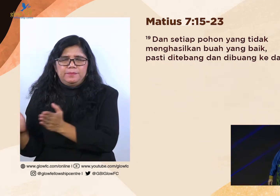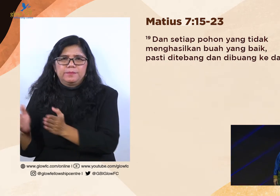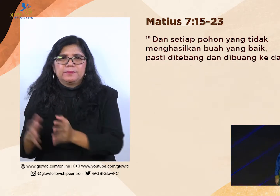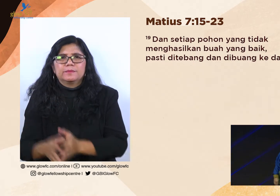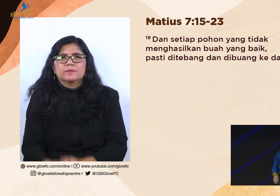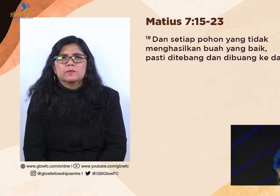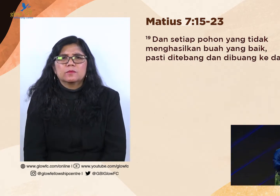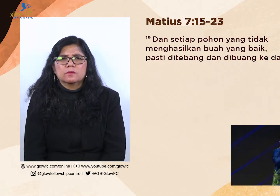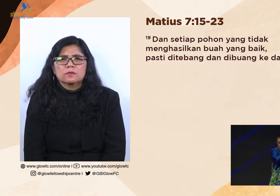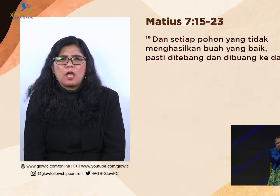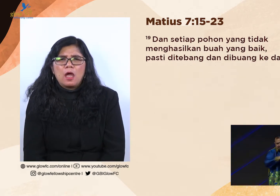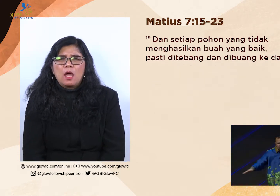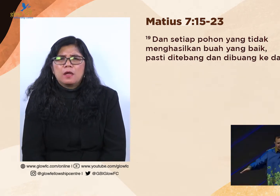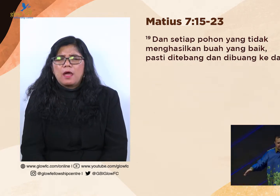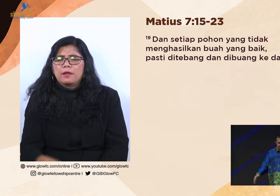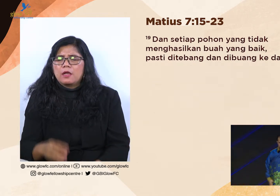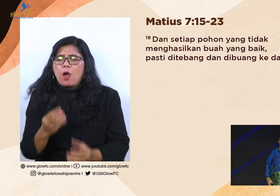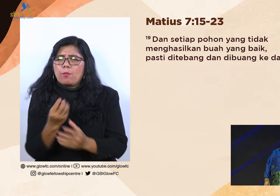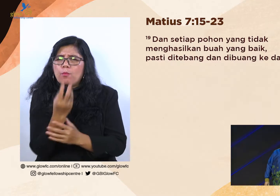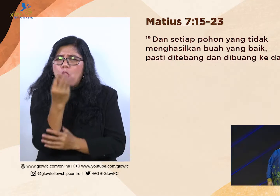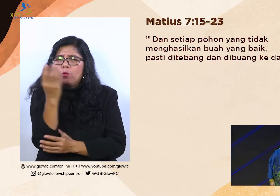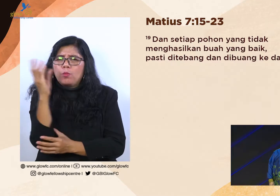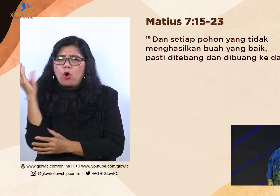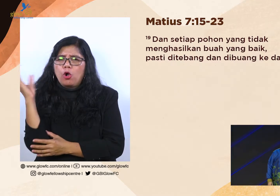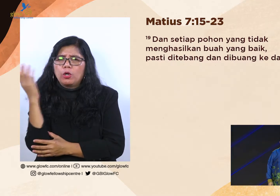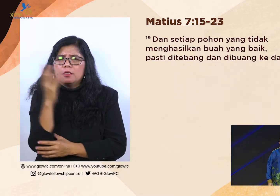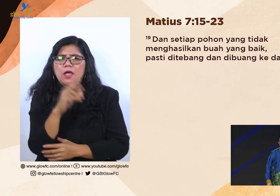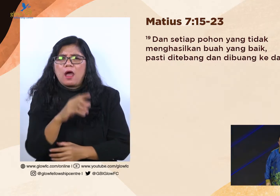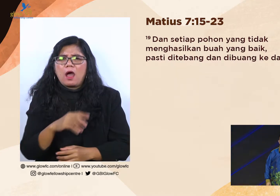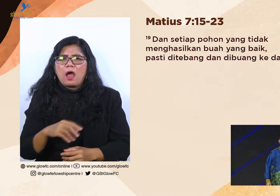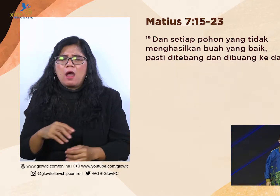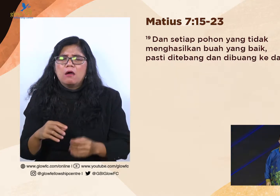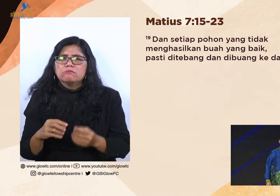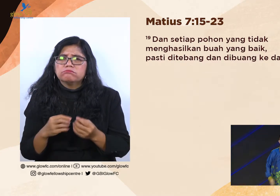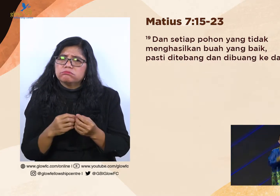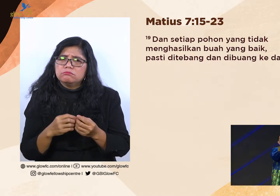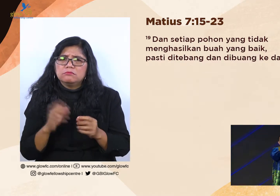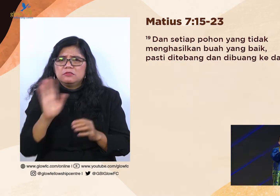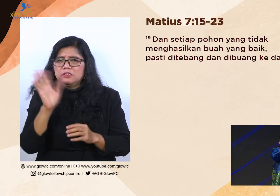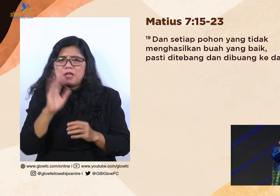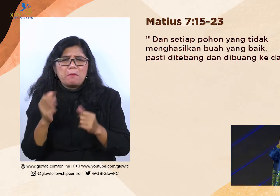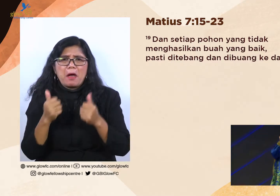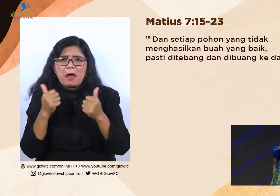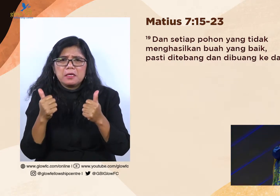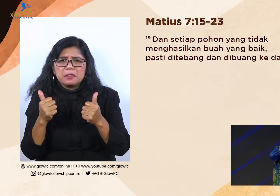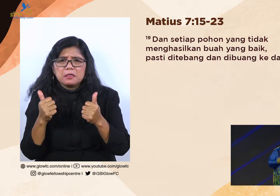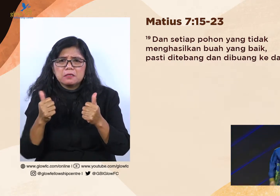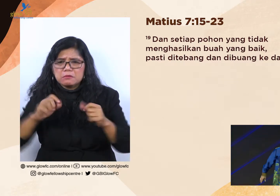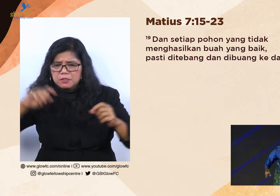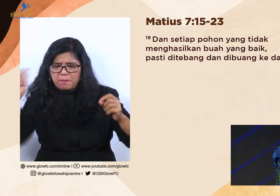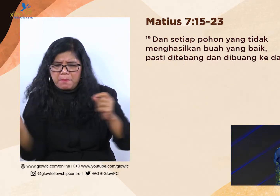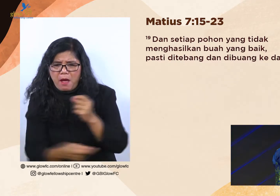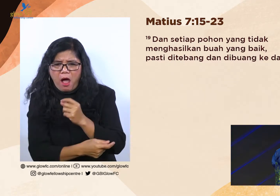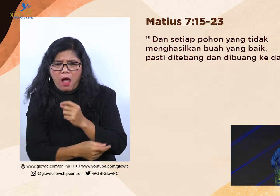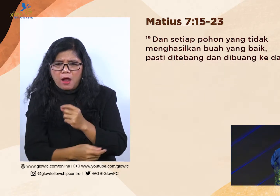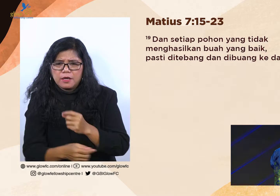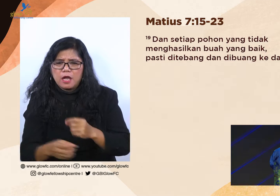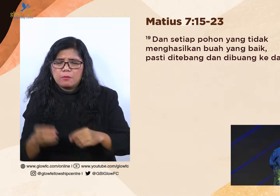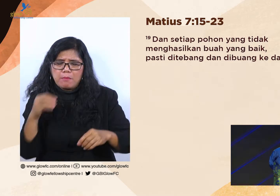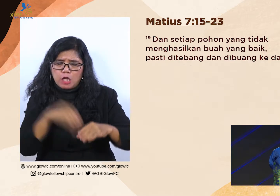Dan setiap pohon yang tidak menghasilkan buah yang baik. Pasti ditebang dan dibuang ke dalam api. Siapa yang tebang? Tuhan sendiri.